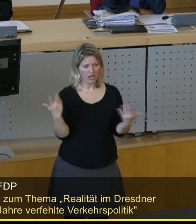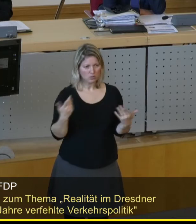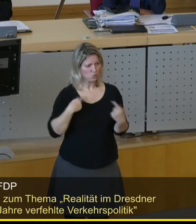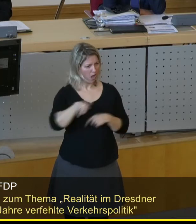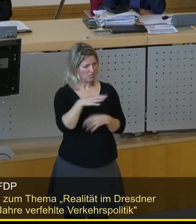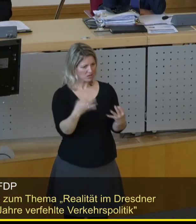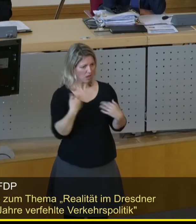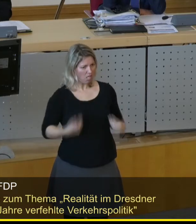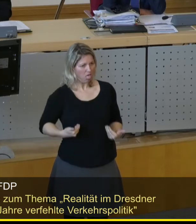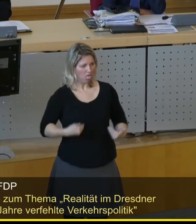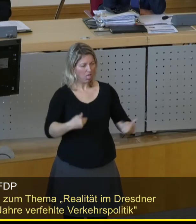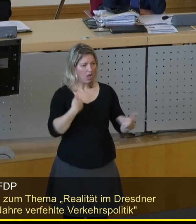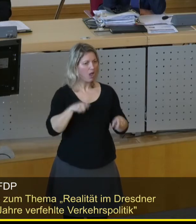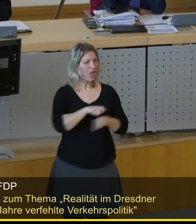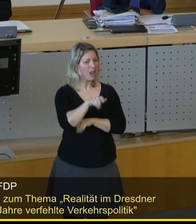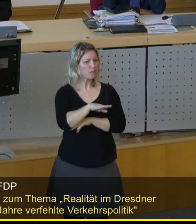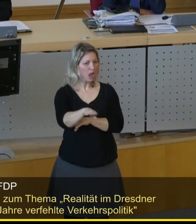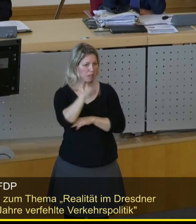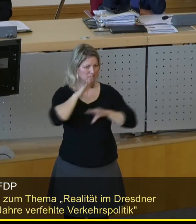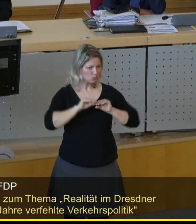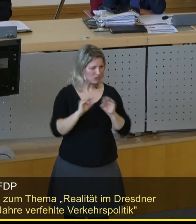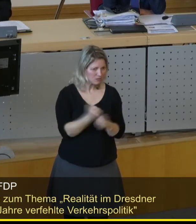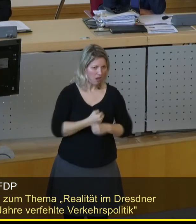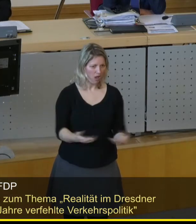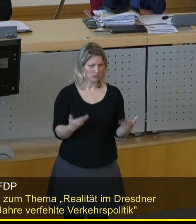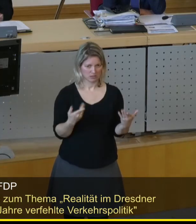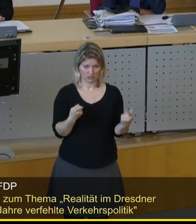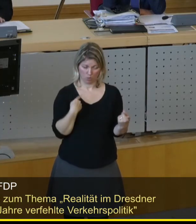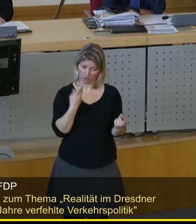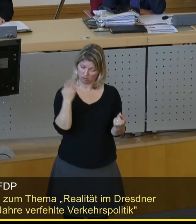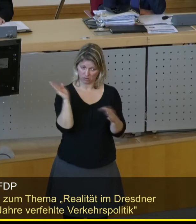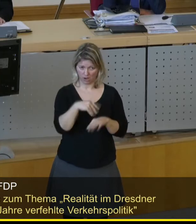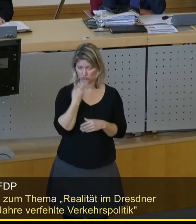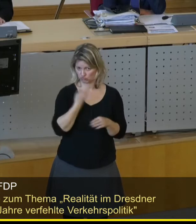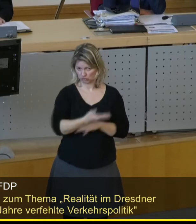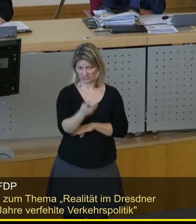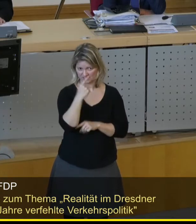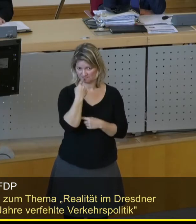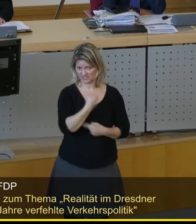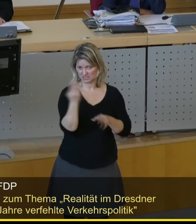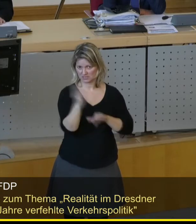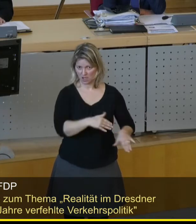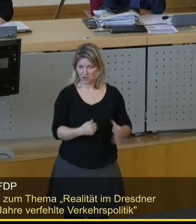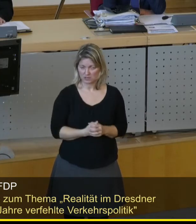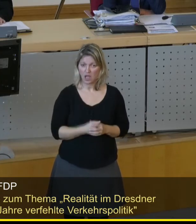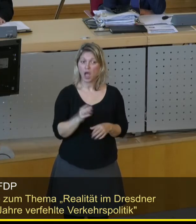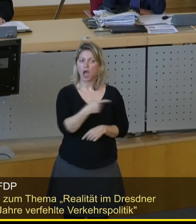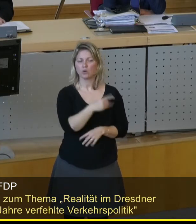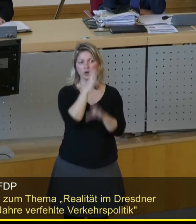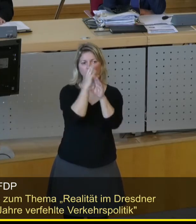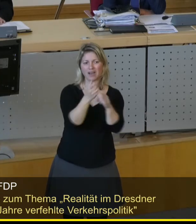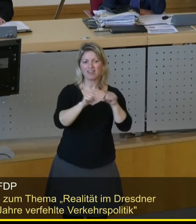vorangetrieben. Elbe Parkplatz ist nicht nutzbar, meine Damen und Herren. Das ist das völlige Versagen. Und auch in Ihrem Kernthema, nämlich den Radwegen,